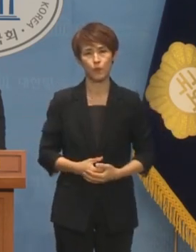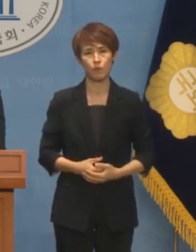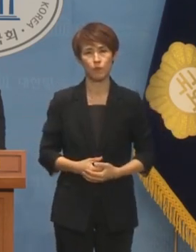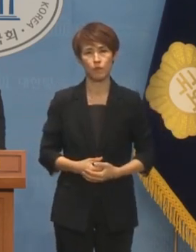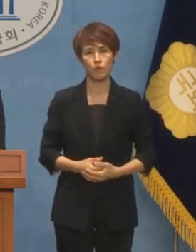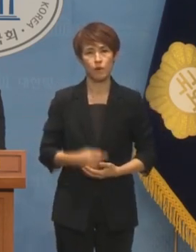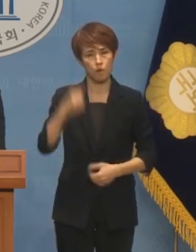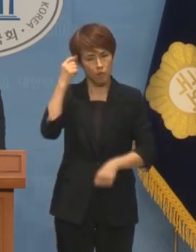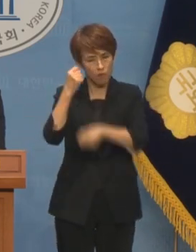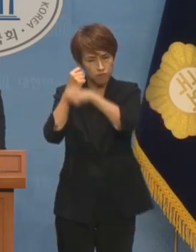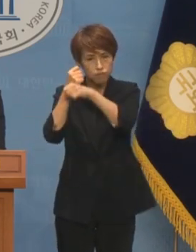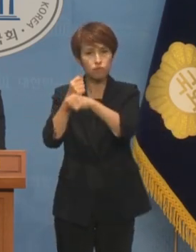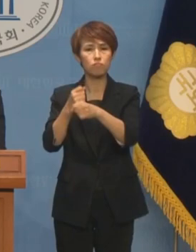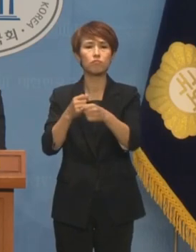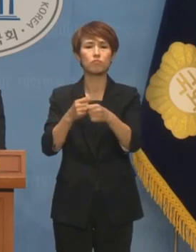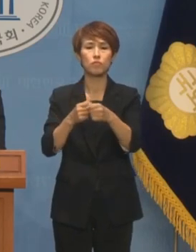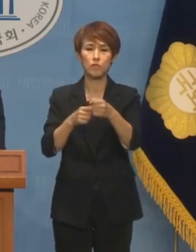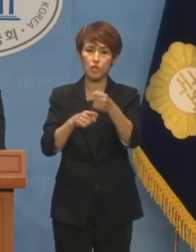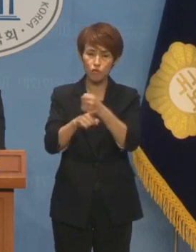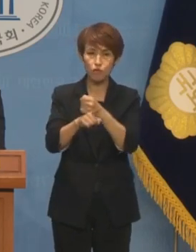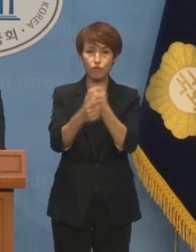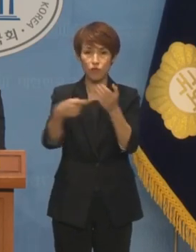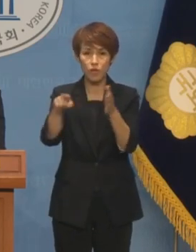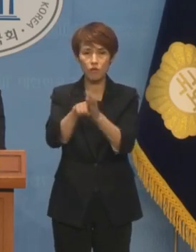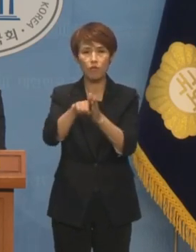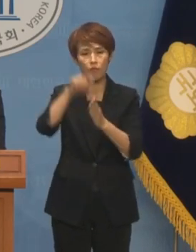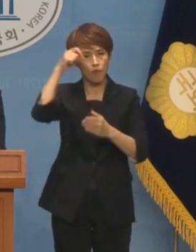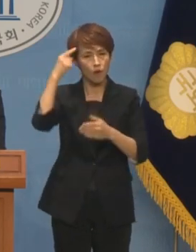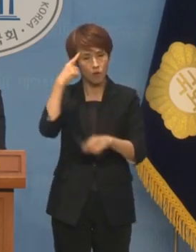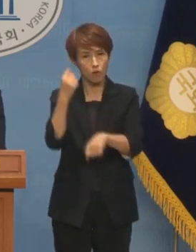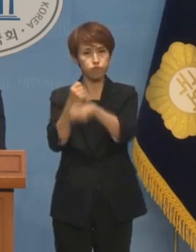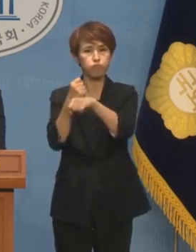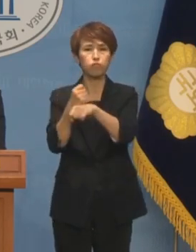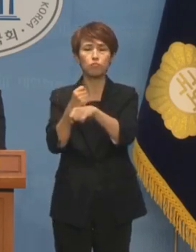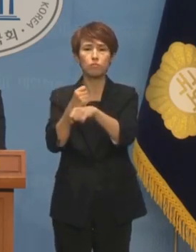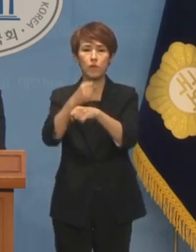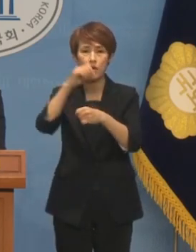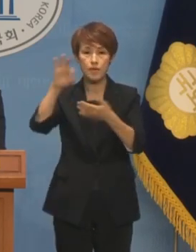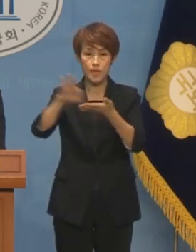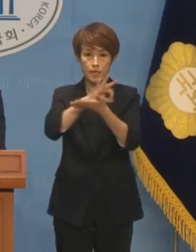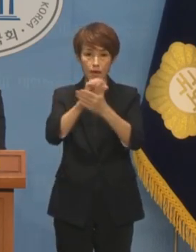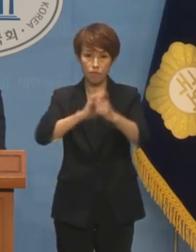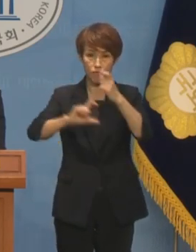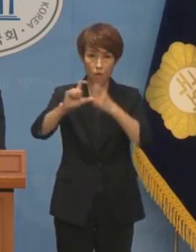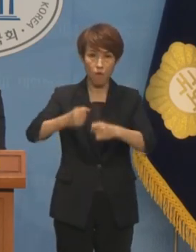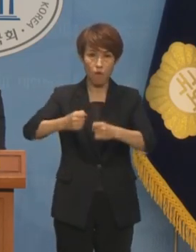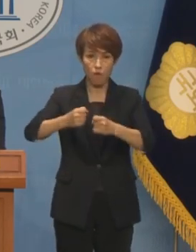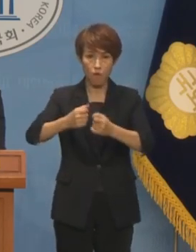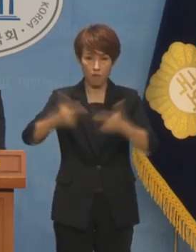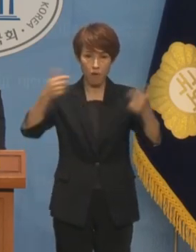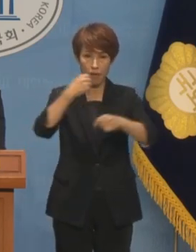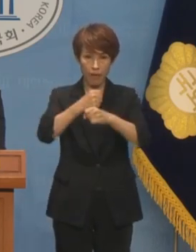무너져가는 과학기술계를 다시 세울 R&D 추경도 수용하길 강력히 촉구합니다.